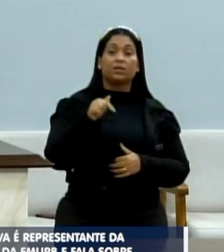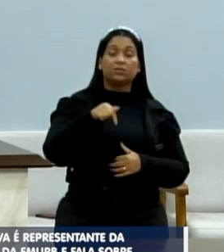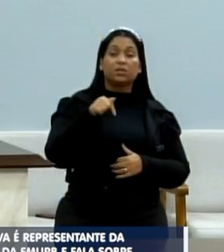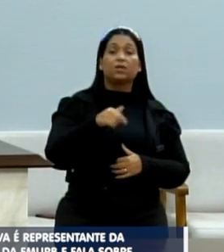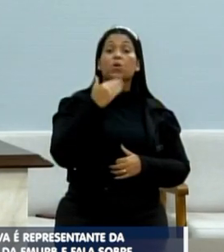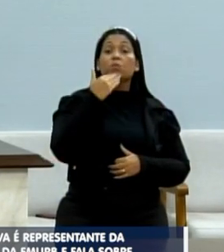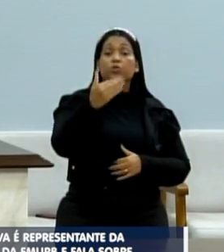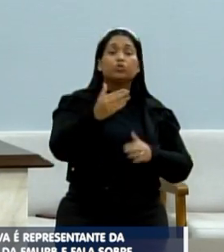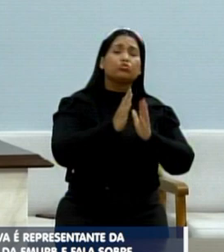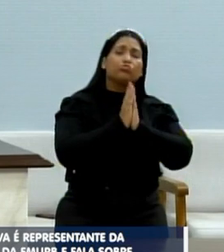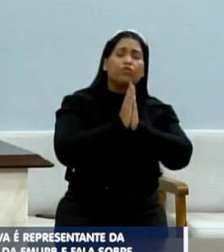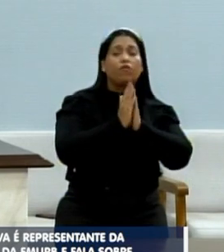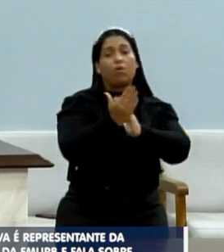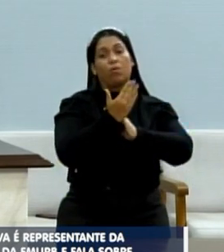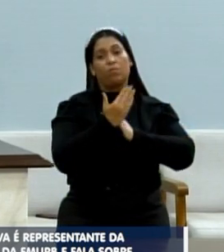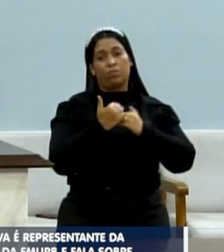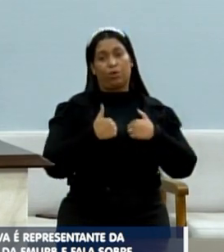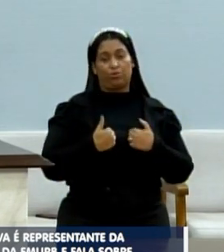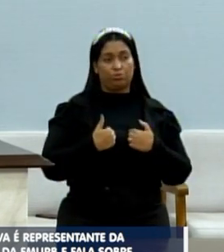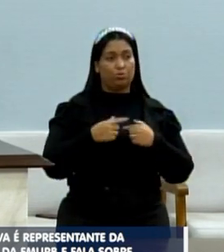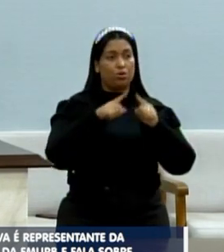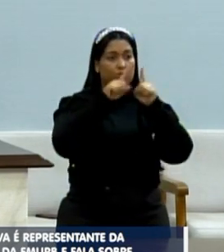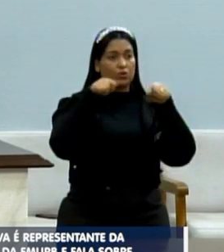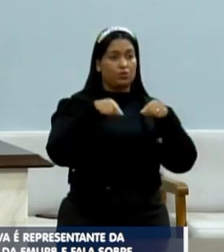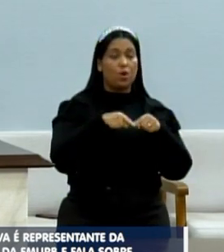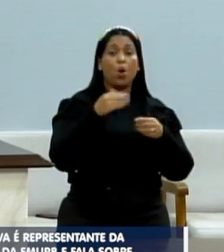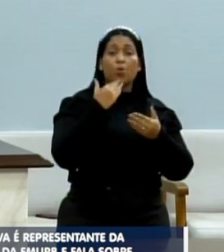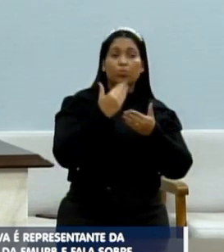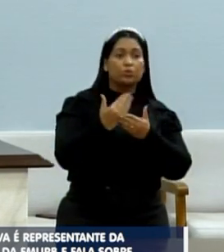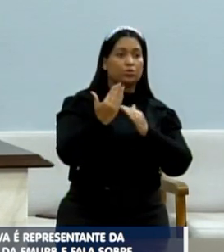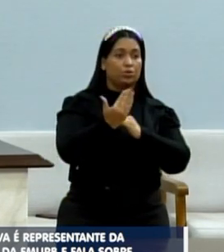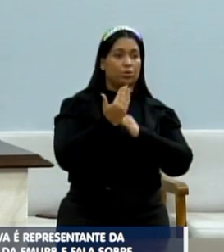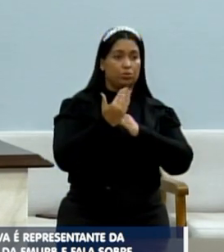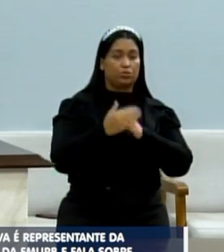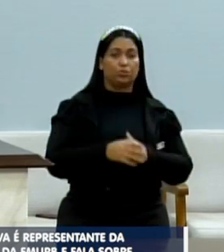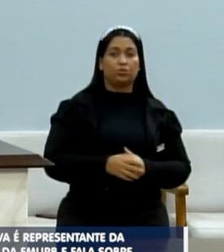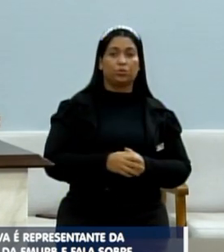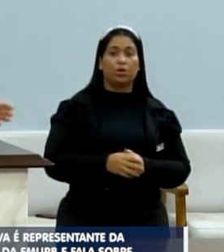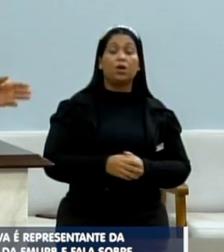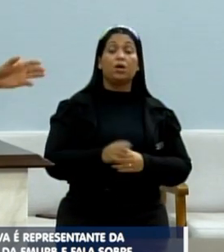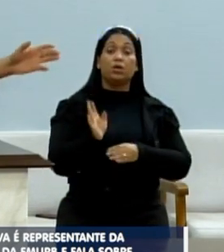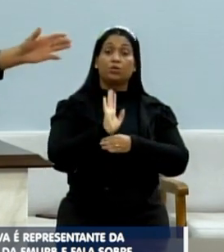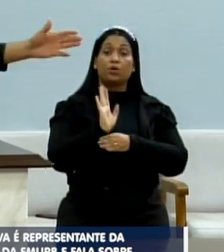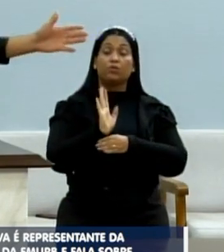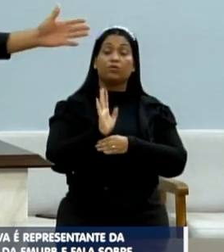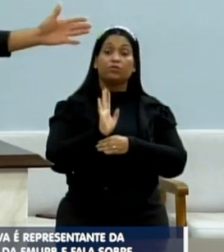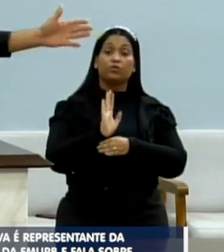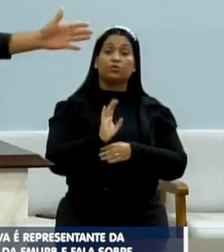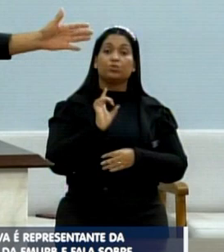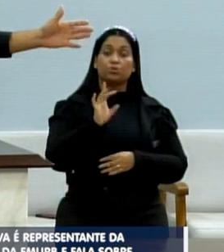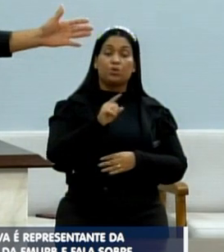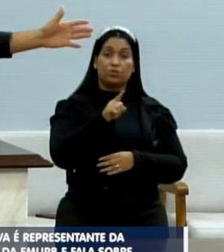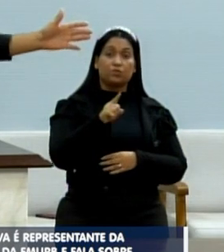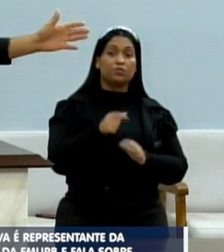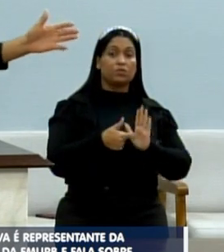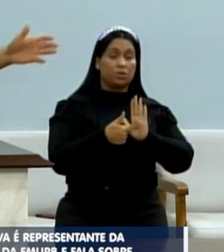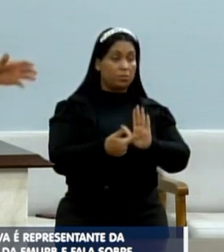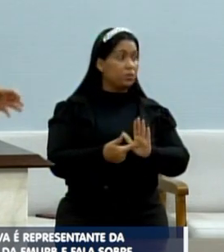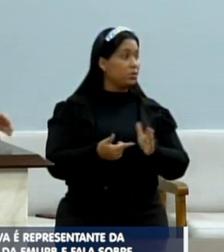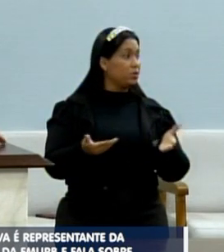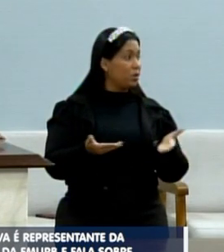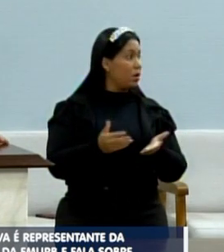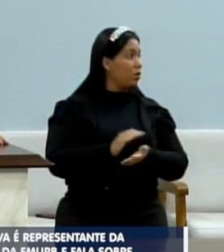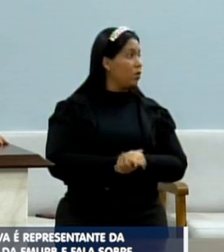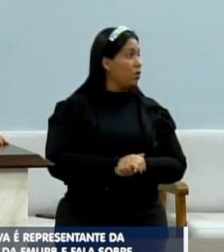um pedido de socorro mesmo dos funcionários, é um pedido de socorro. Eu trouxe um vídeo, se o senhor puder apresentar aqui,